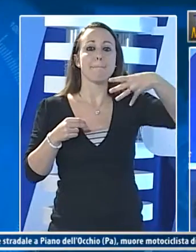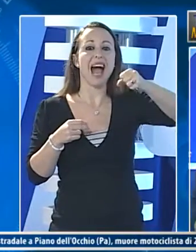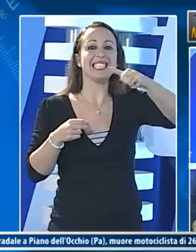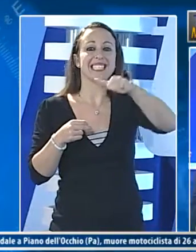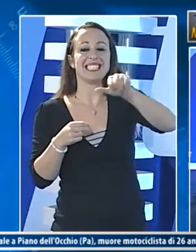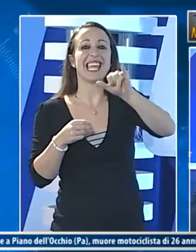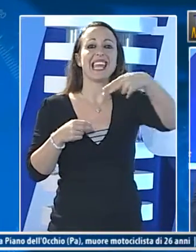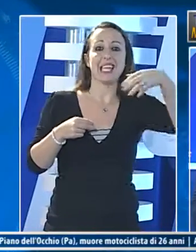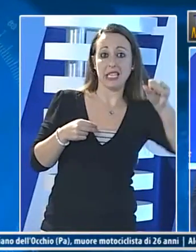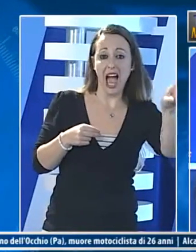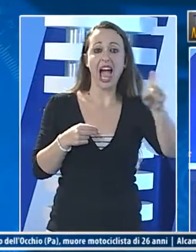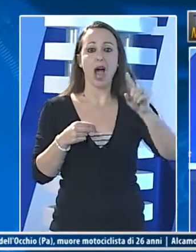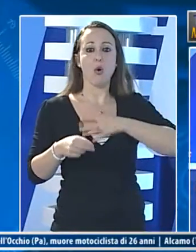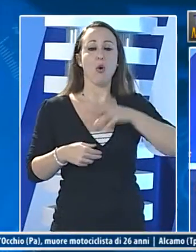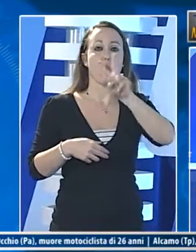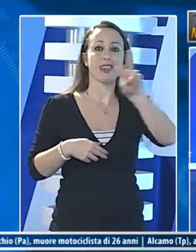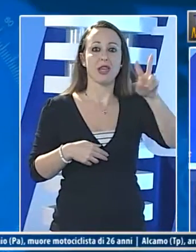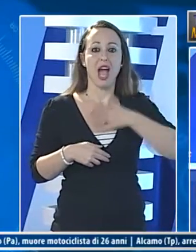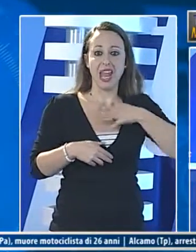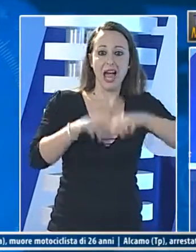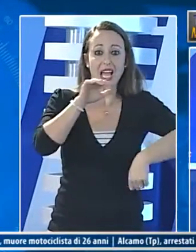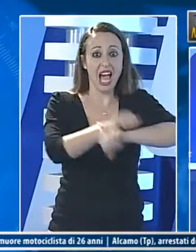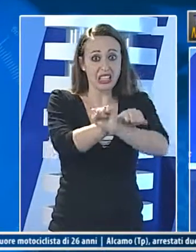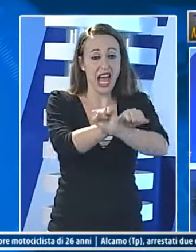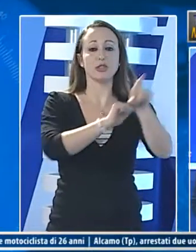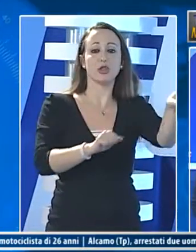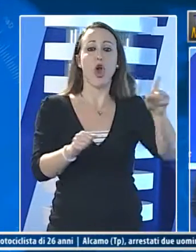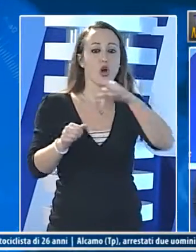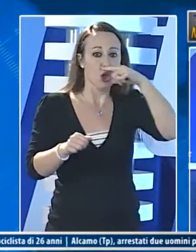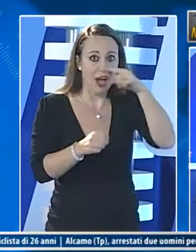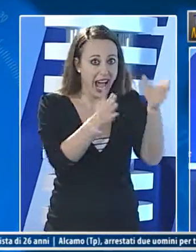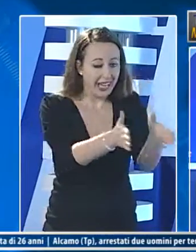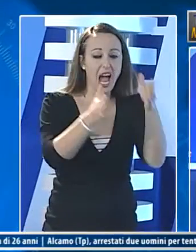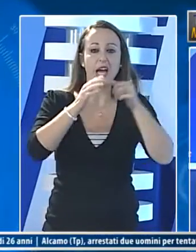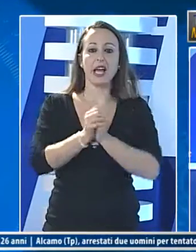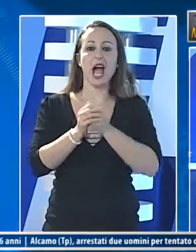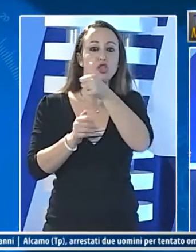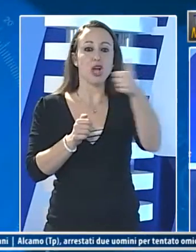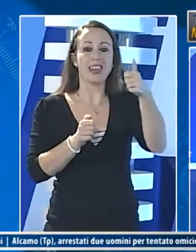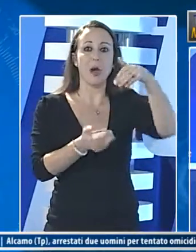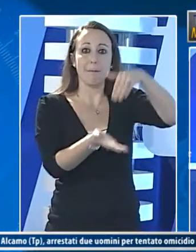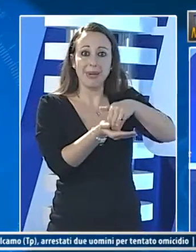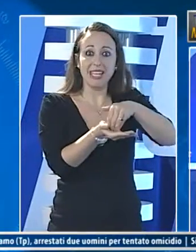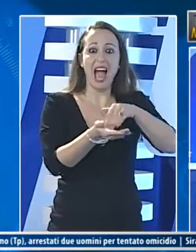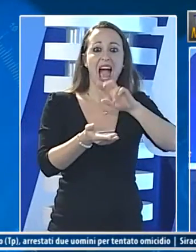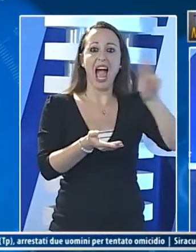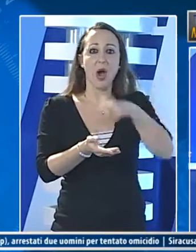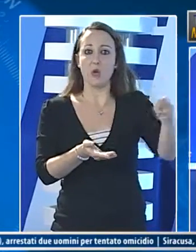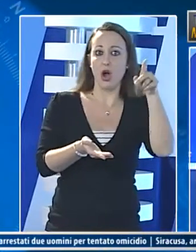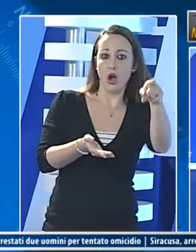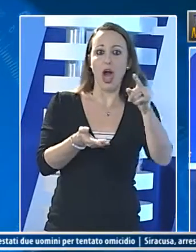cartone animato sono stati scoperti dalla polizia di catania al porto di messina su una